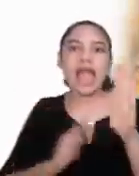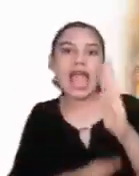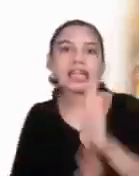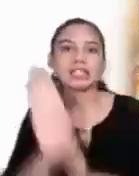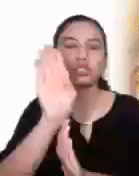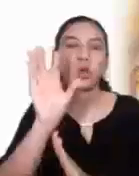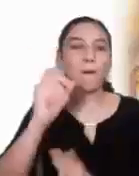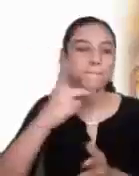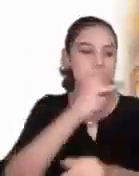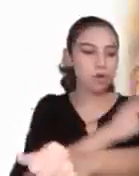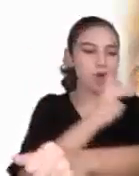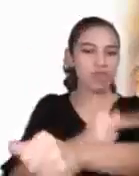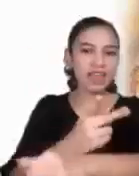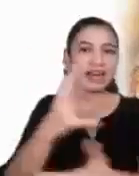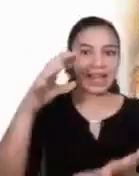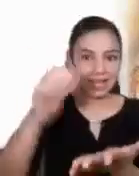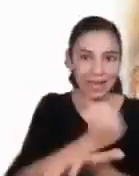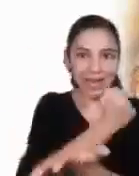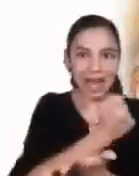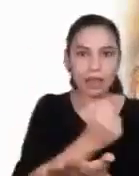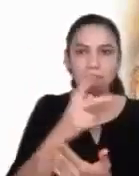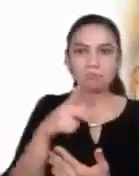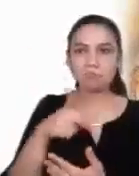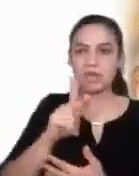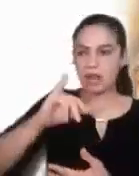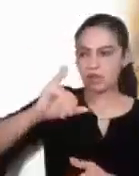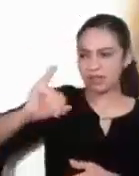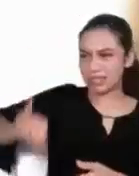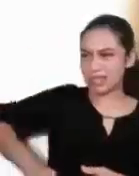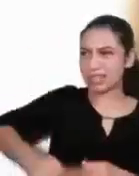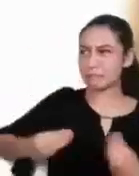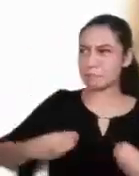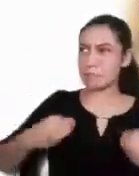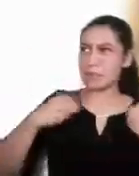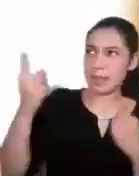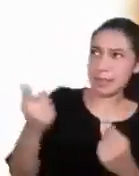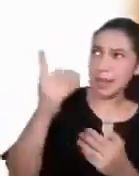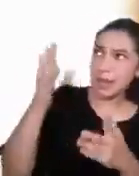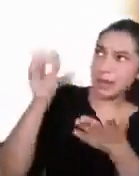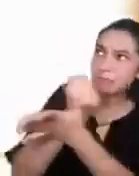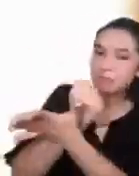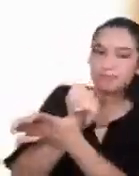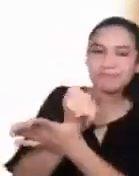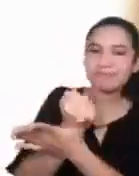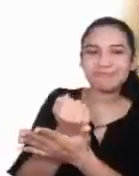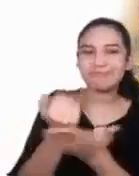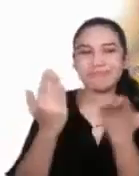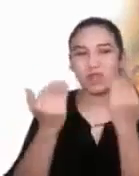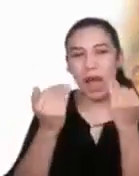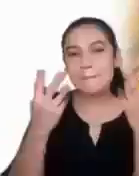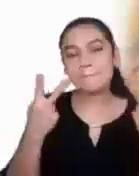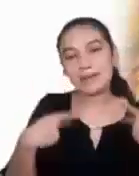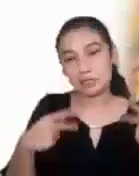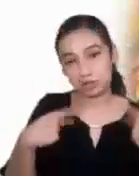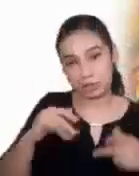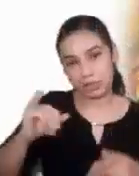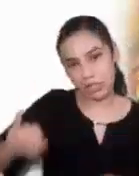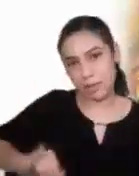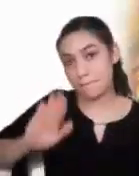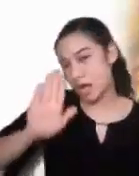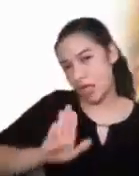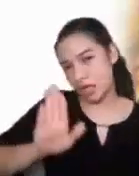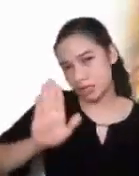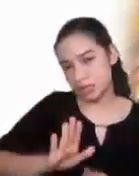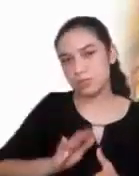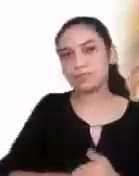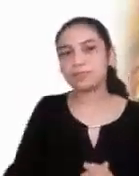pero casi nadie estaría interesado en saber cómo ganarse la vida eterna. La plenitud de